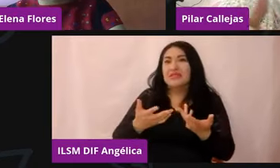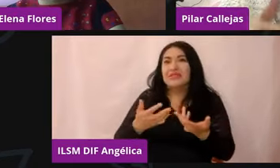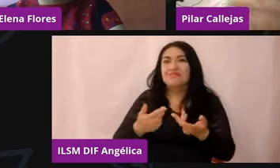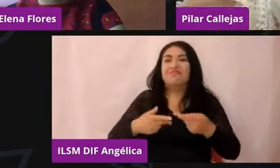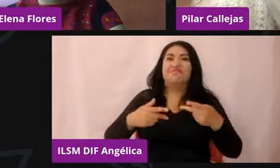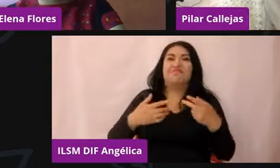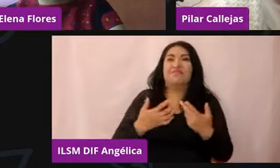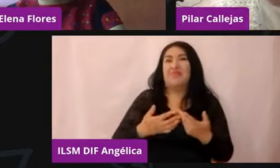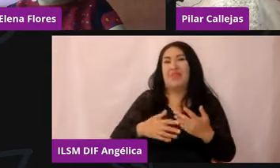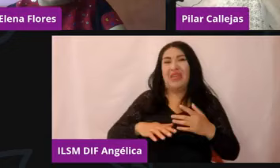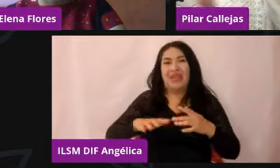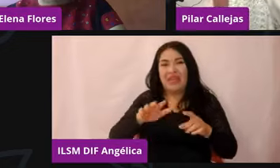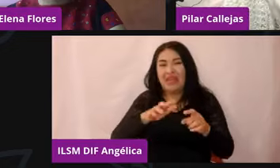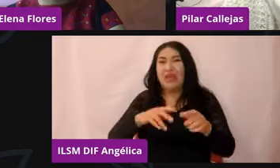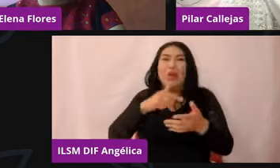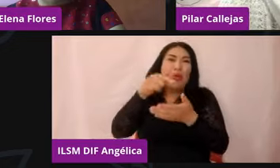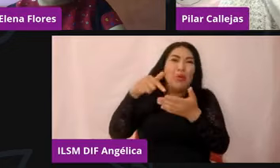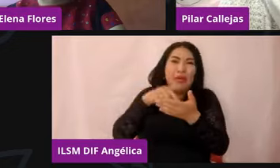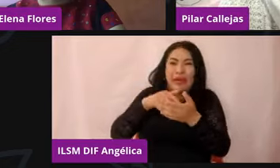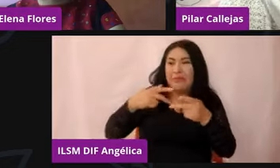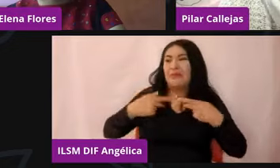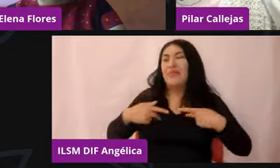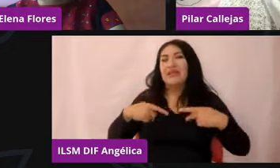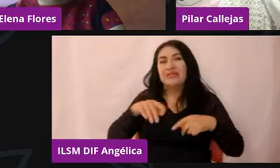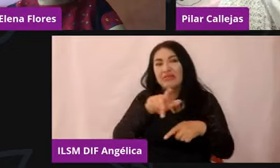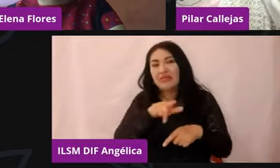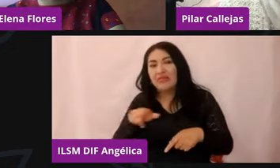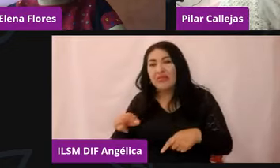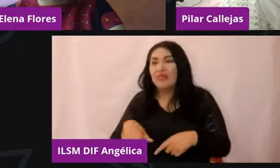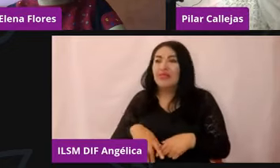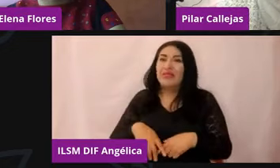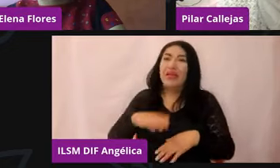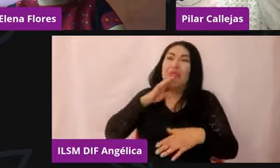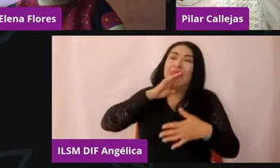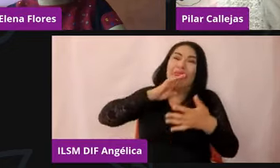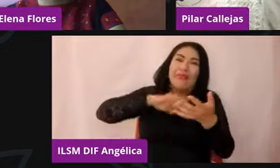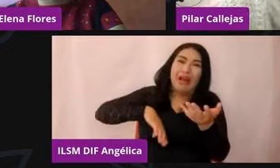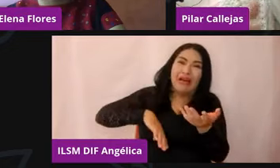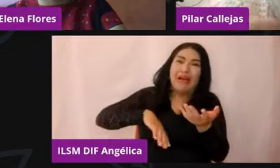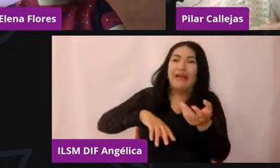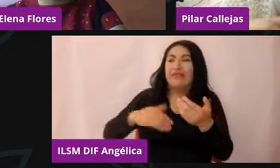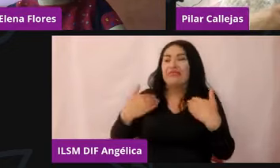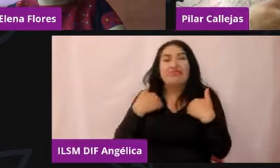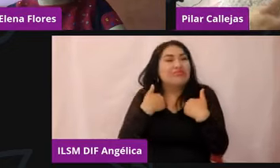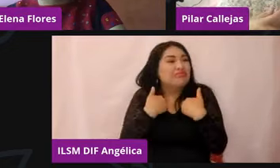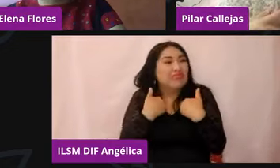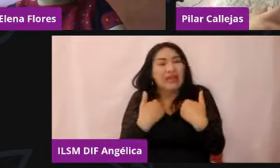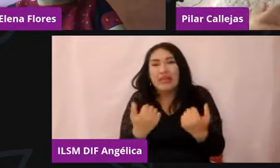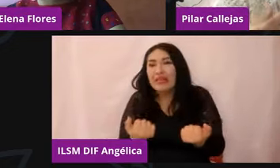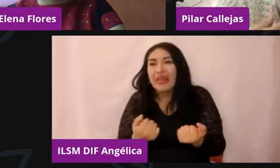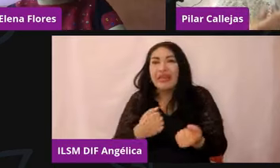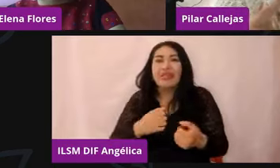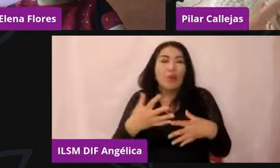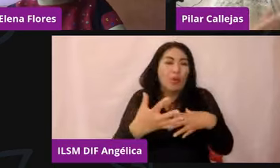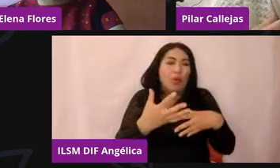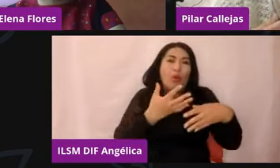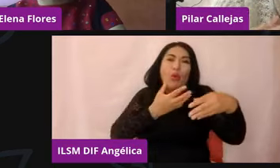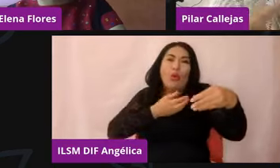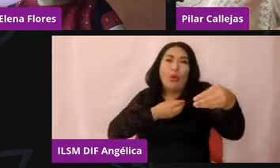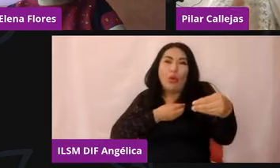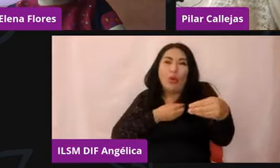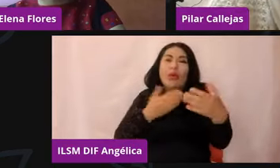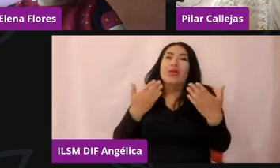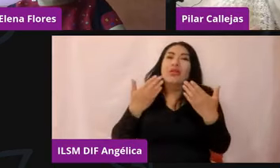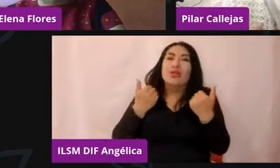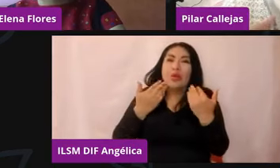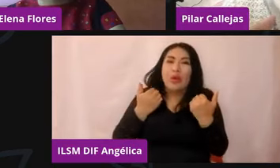ambientes muy ansiogénicos, pueden haber ambientes de muy poca comprensión y no permite que el proceso de adaptación